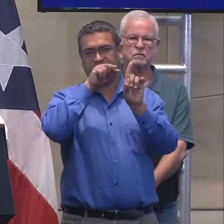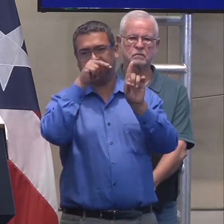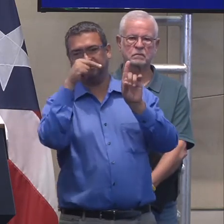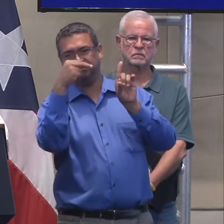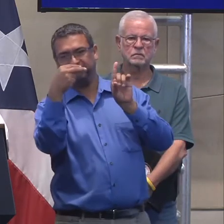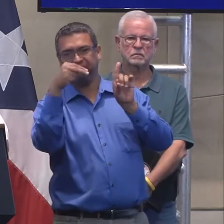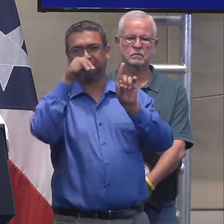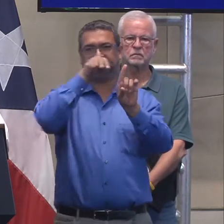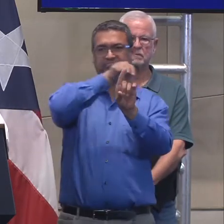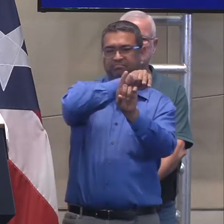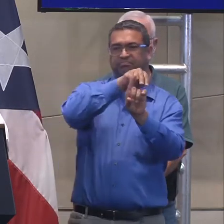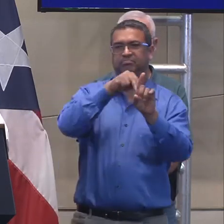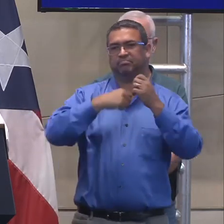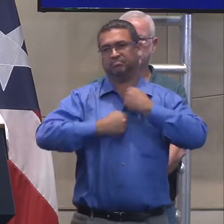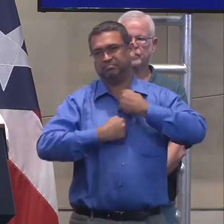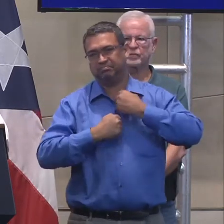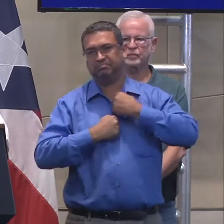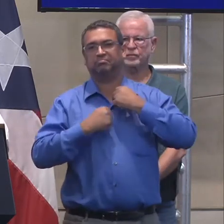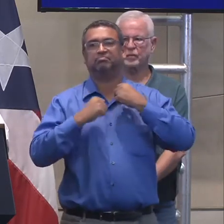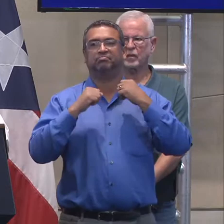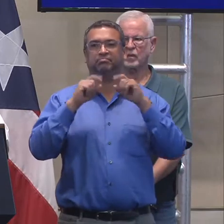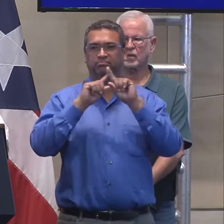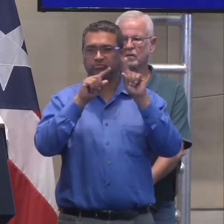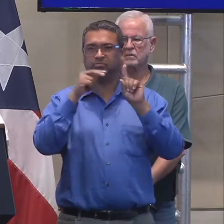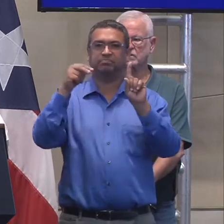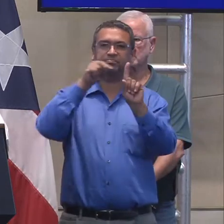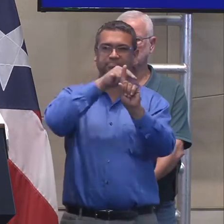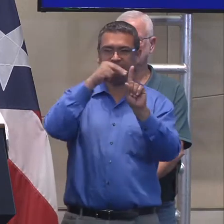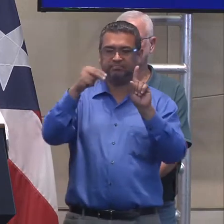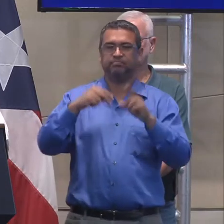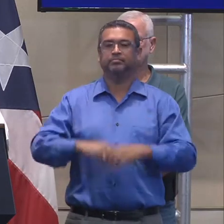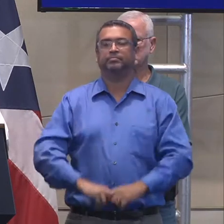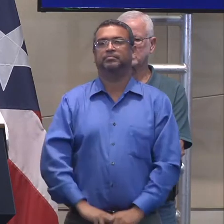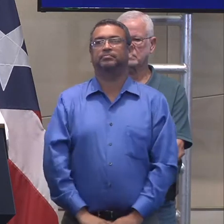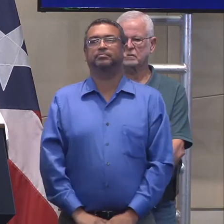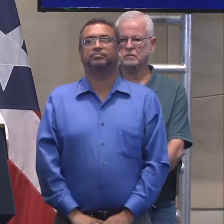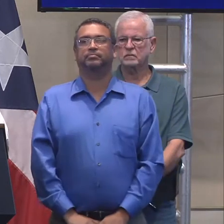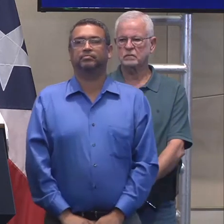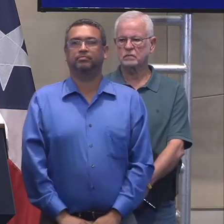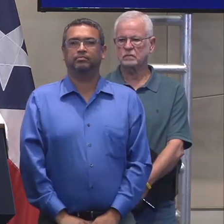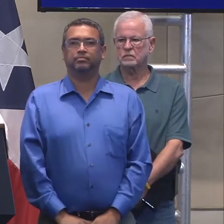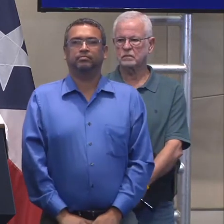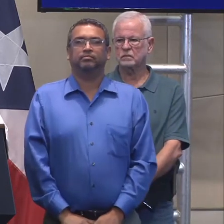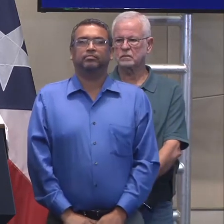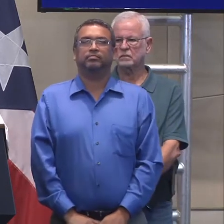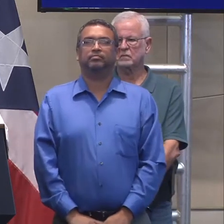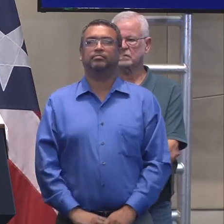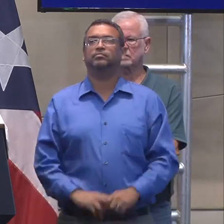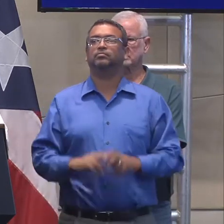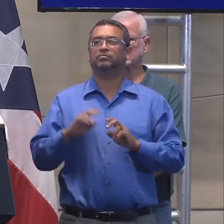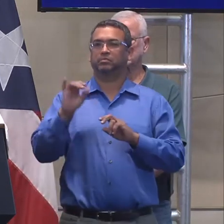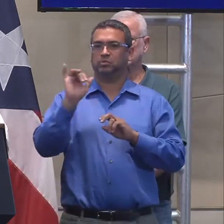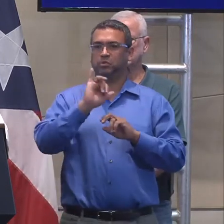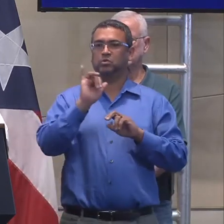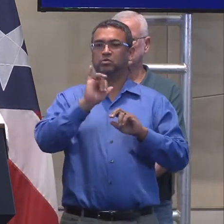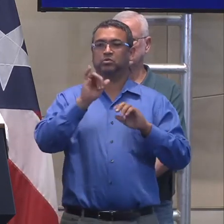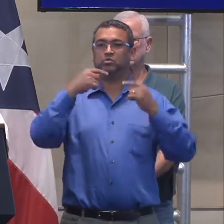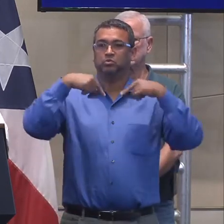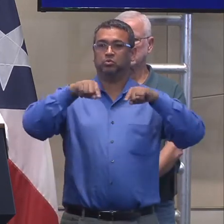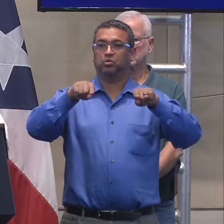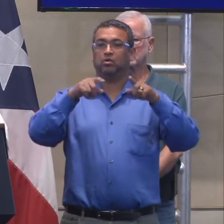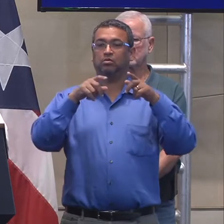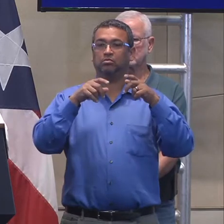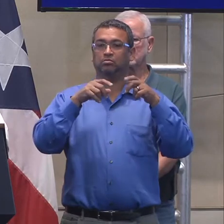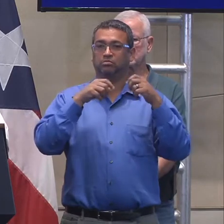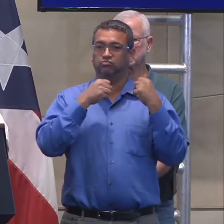esto ahí, ¿verdad?, y mientras nos transportábamos, le establecía cuáles eran las peticiones que